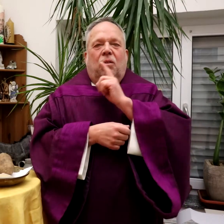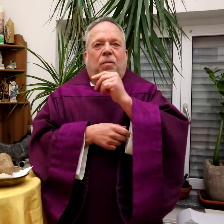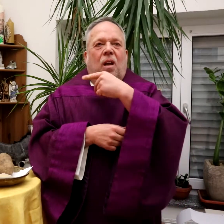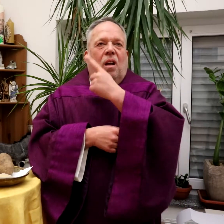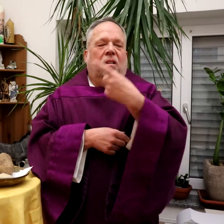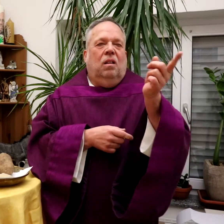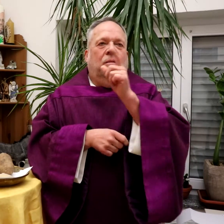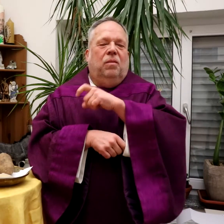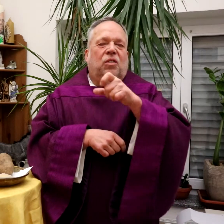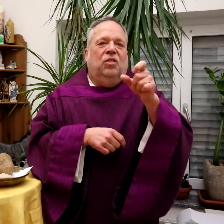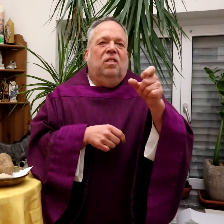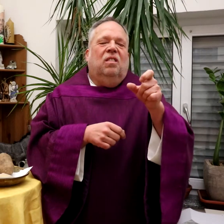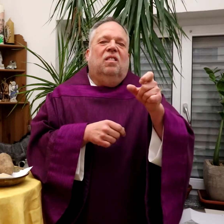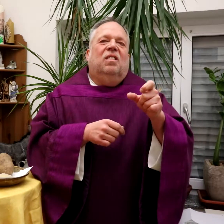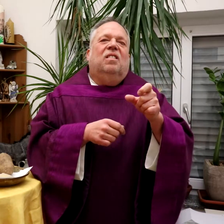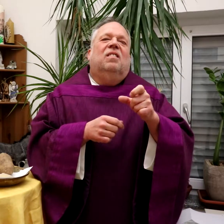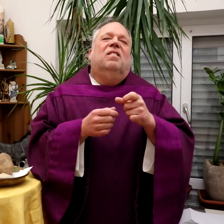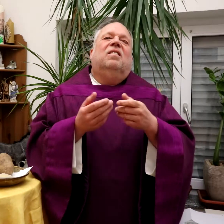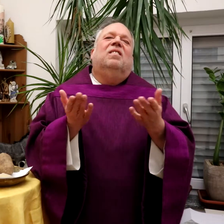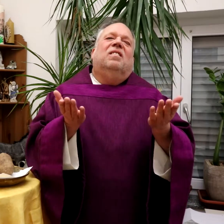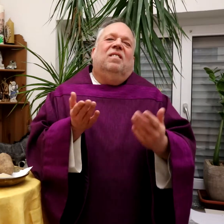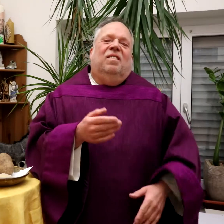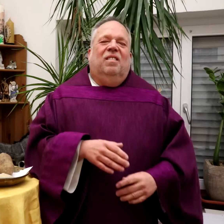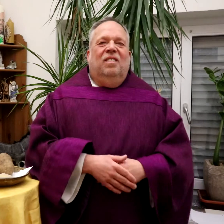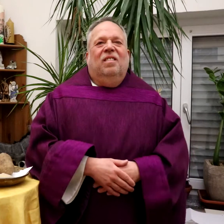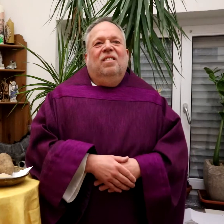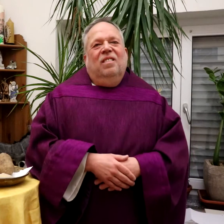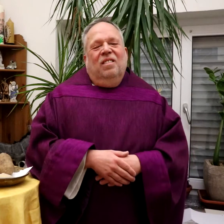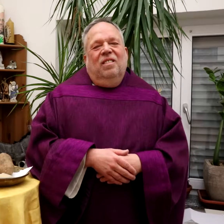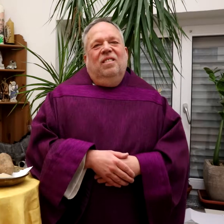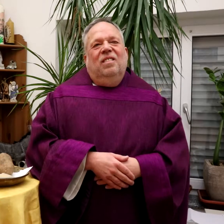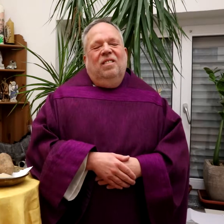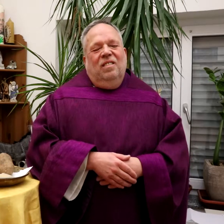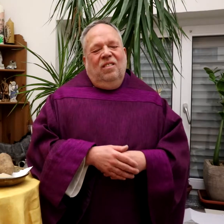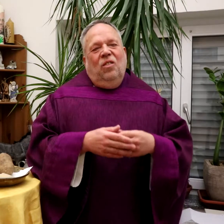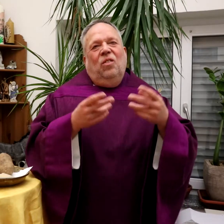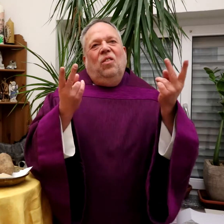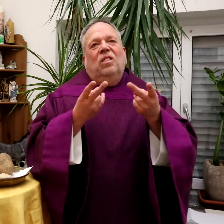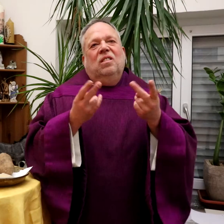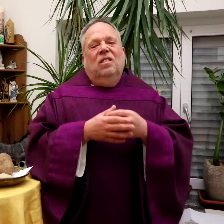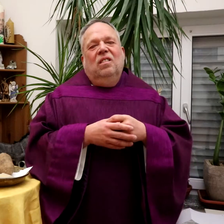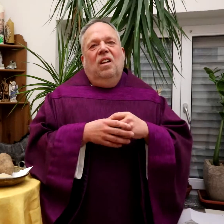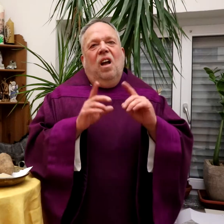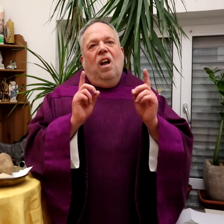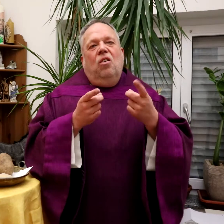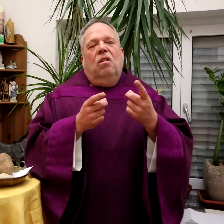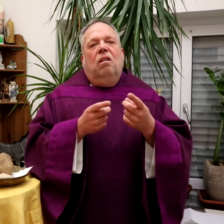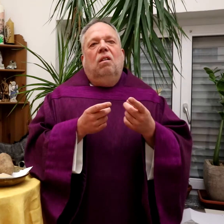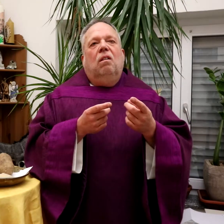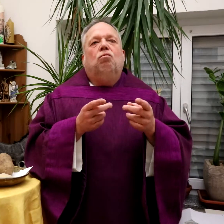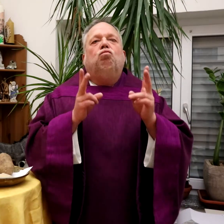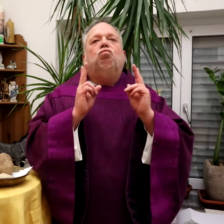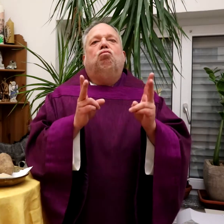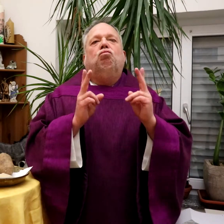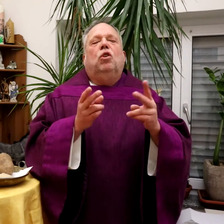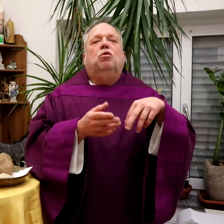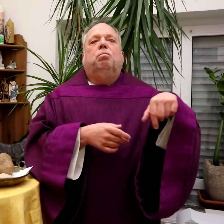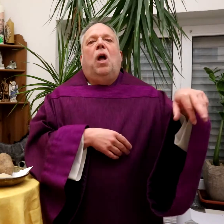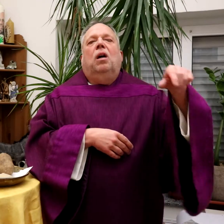Das fordert, fördert die Beziehung zu anderen Menschen. Ein weiteres Beispiel ist auch